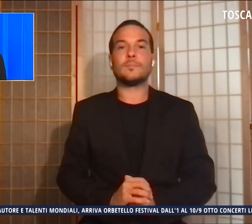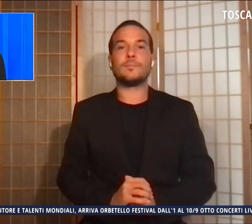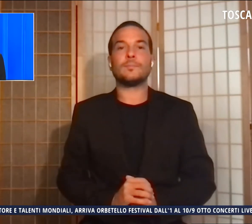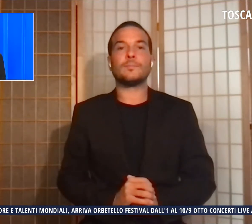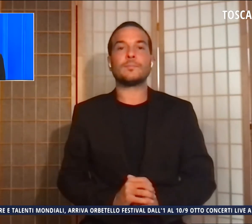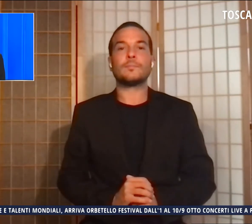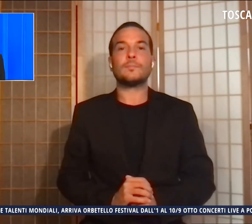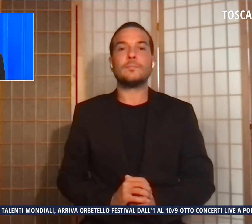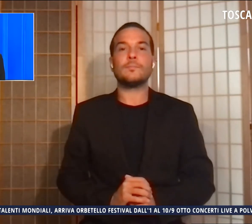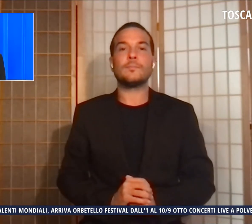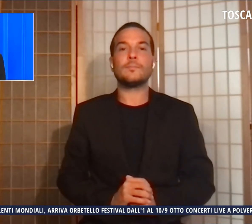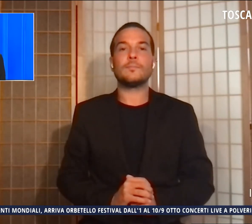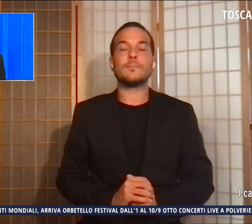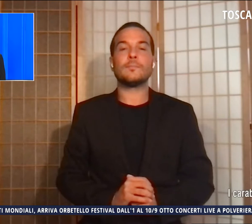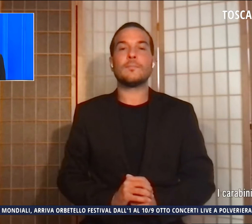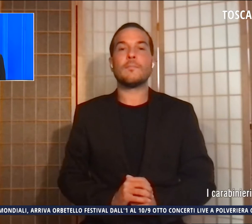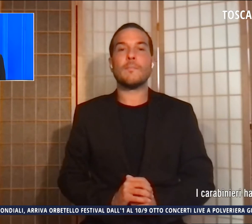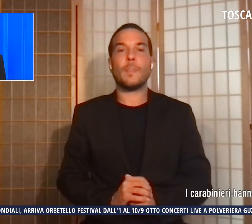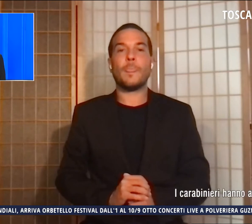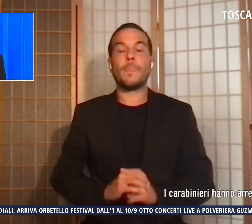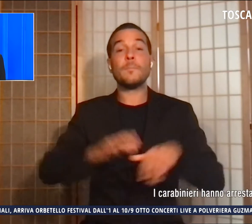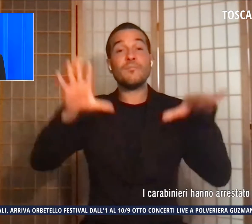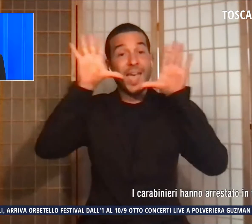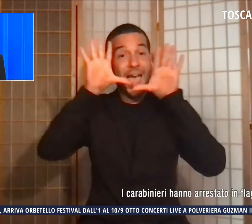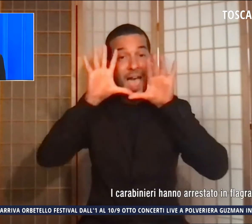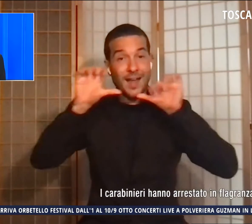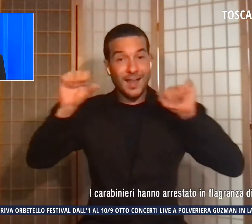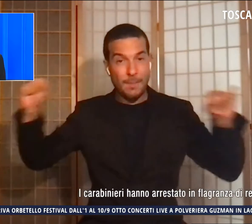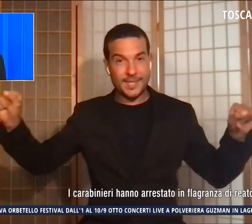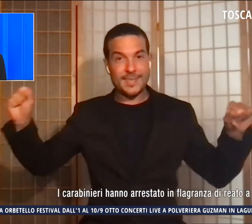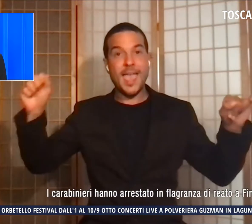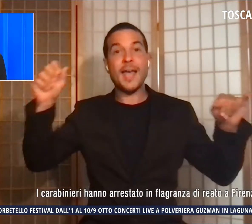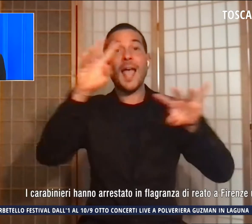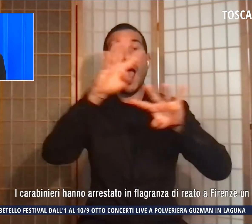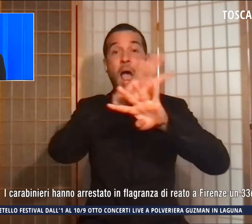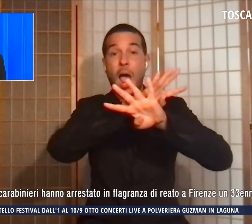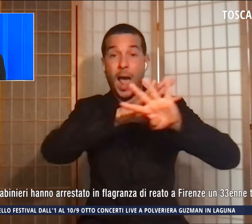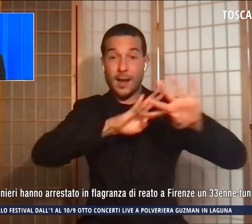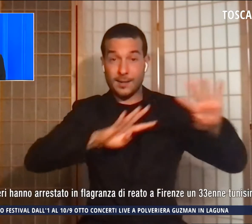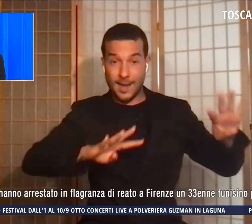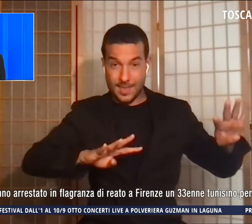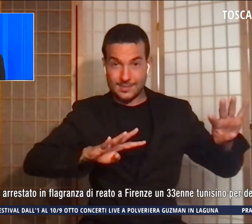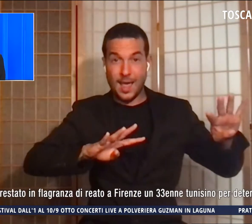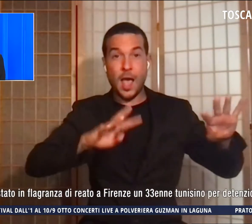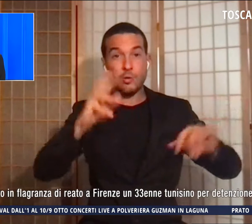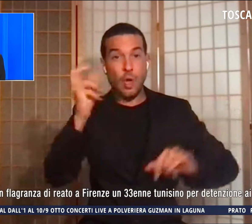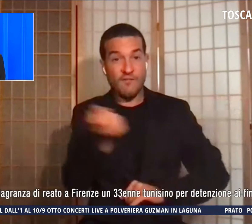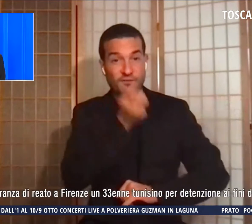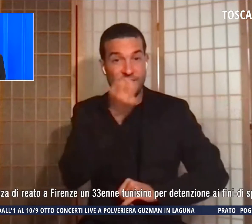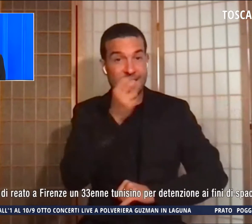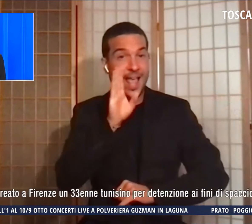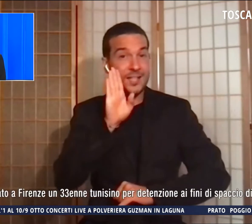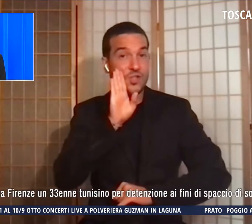I carabinieri hanno arrestato in flagranza di reato a Firenze un uomo di 33 anni per